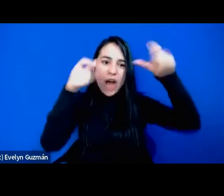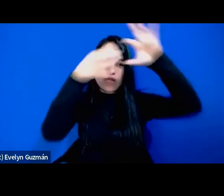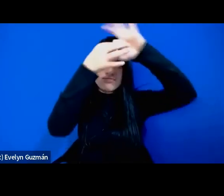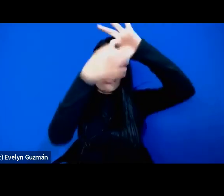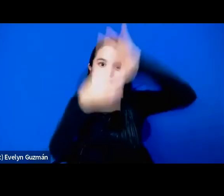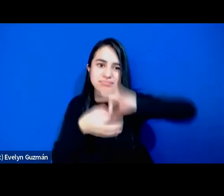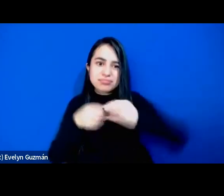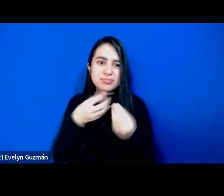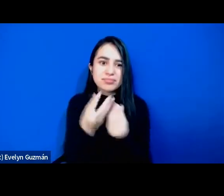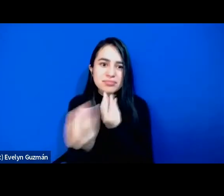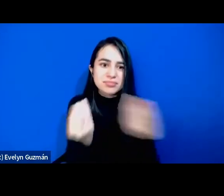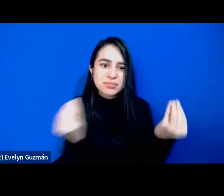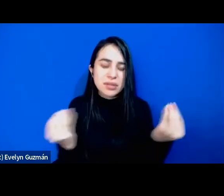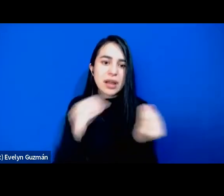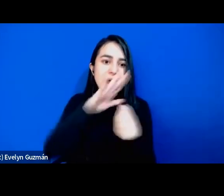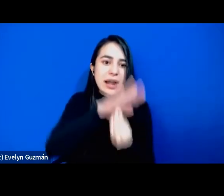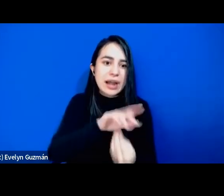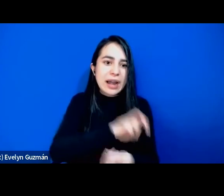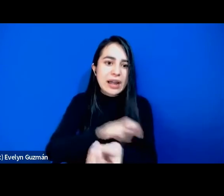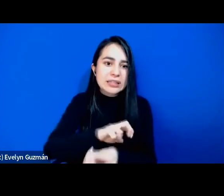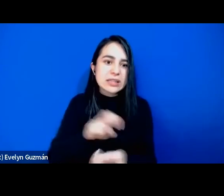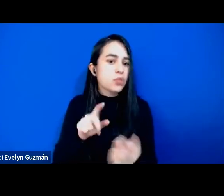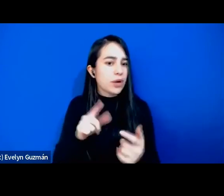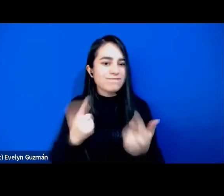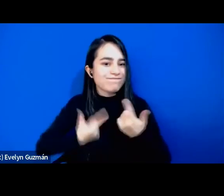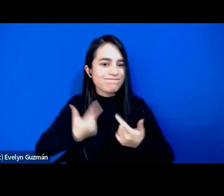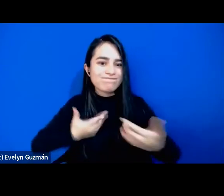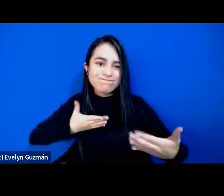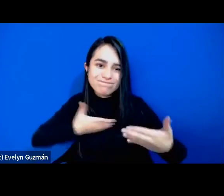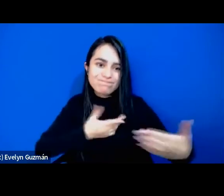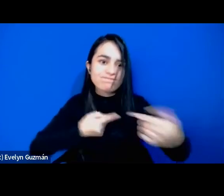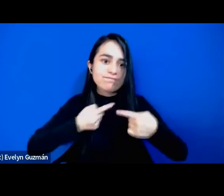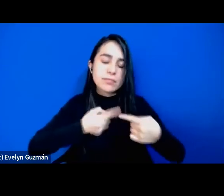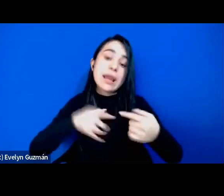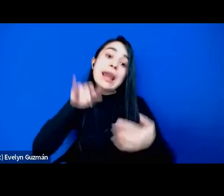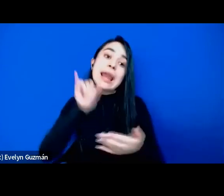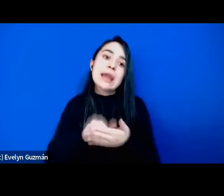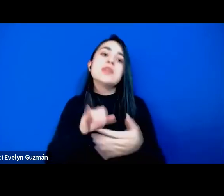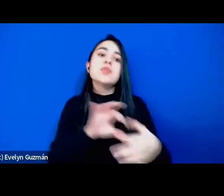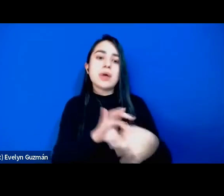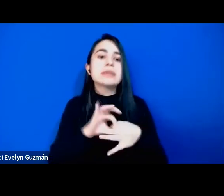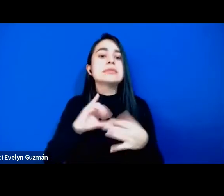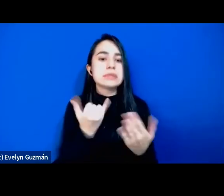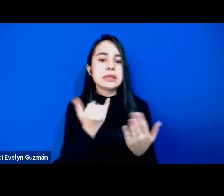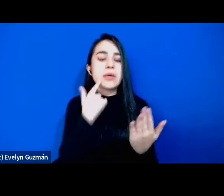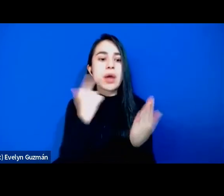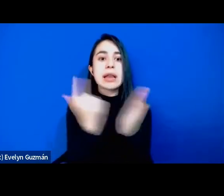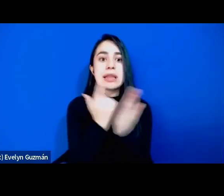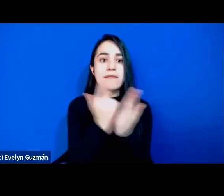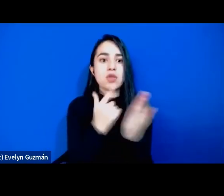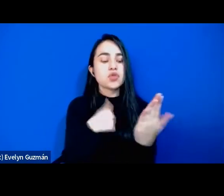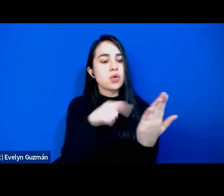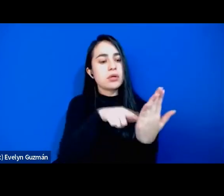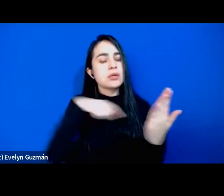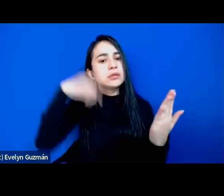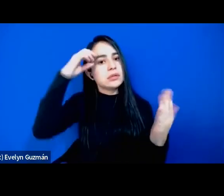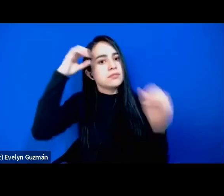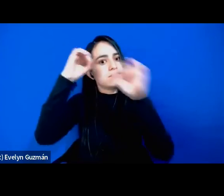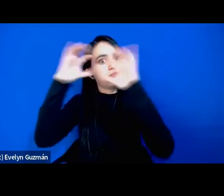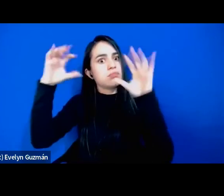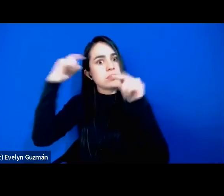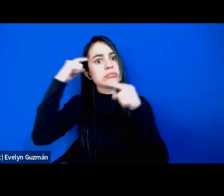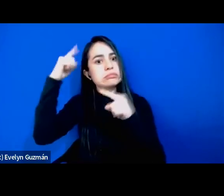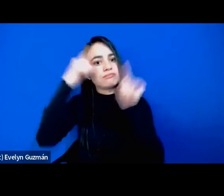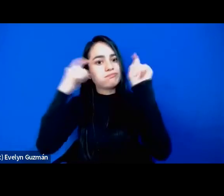mí esto esto ha tenido unas implicaciones ¿no? o sea el libro me hizo pensar muchas cosas una de ellas